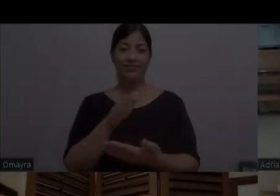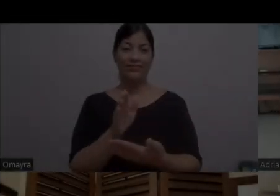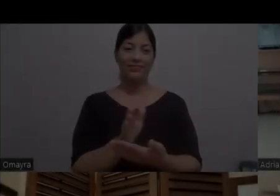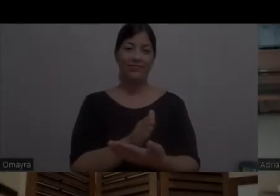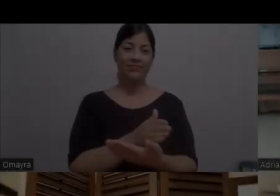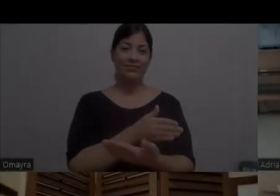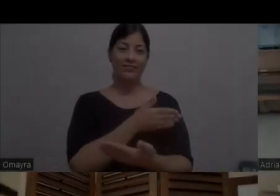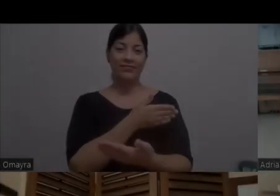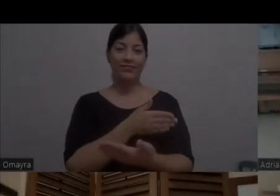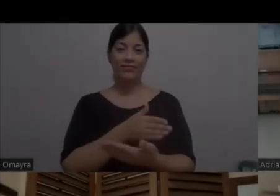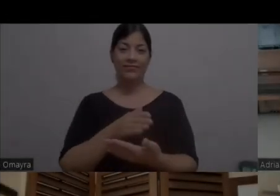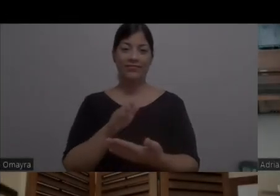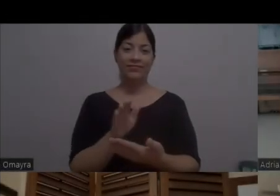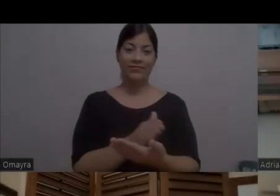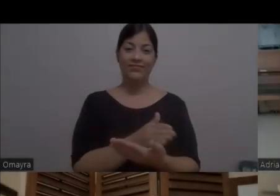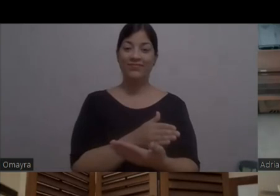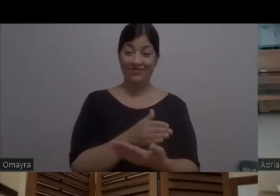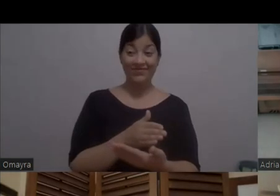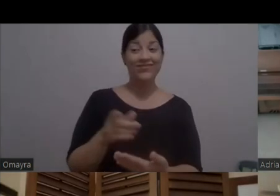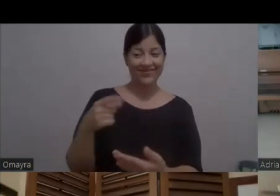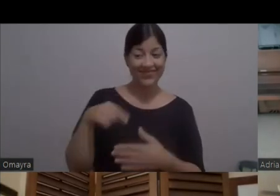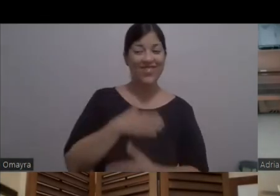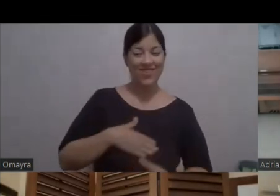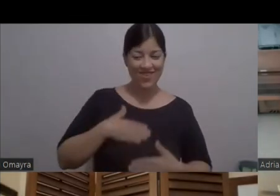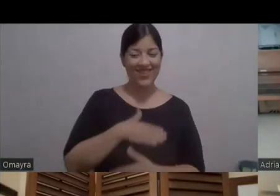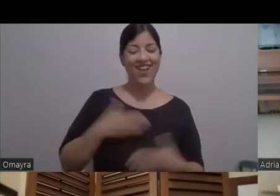Que mucho goza Néstor Rodolfo El dinero del bailecito